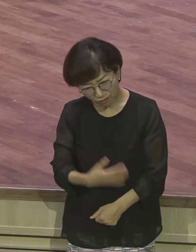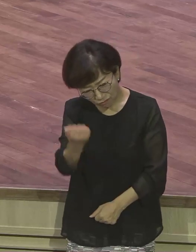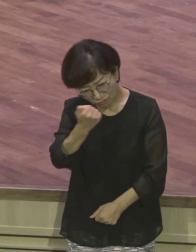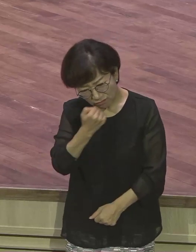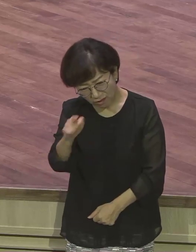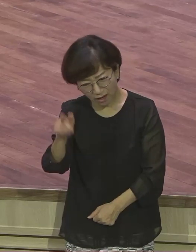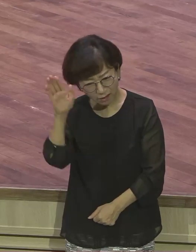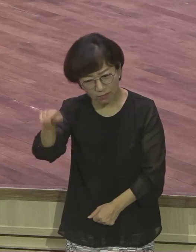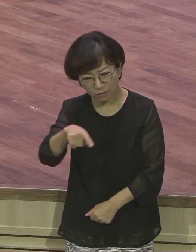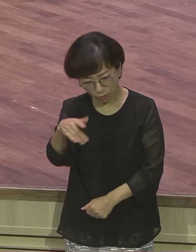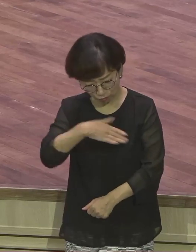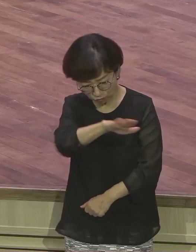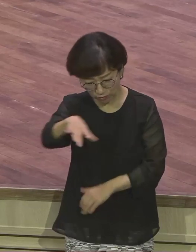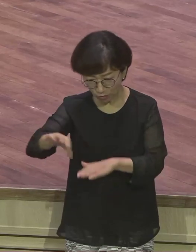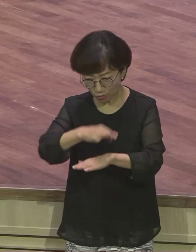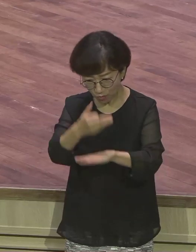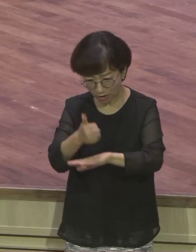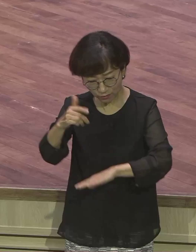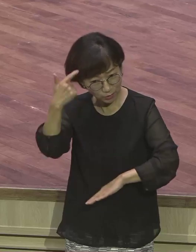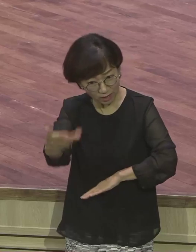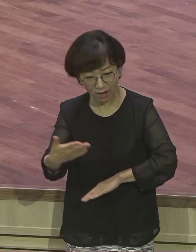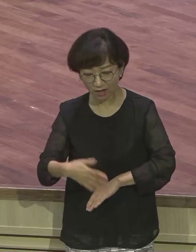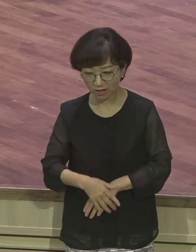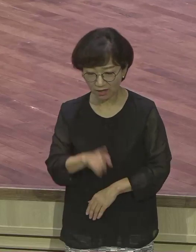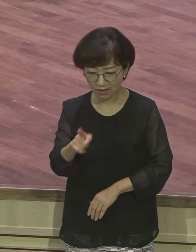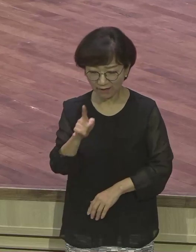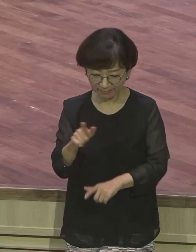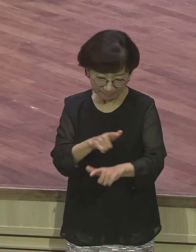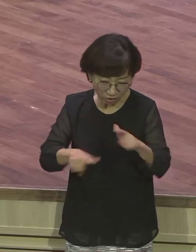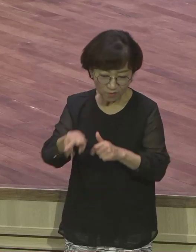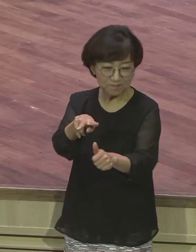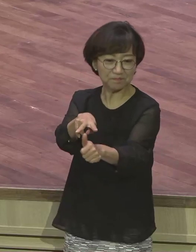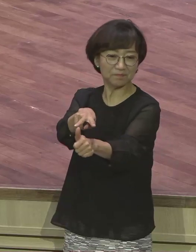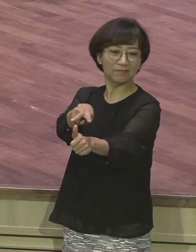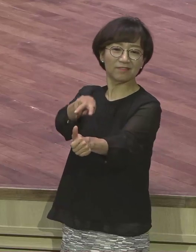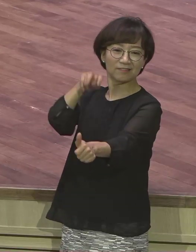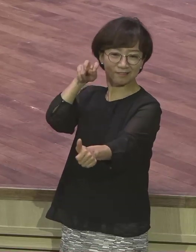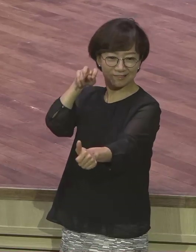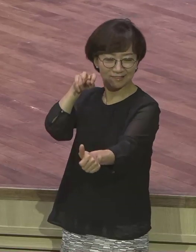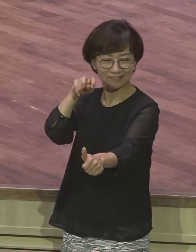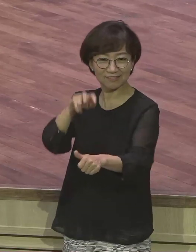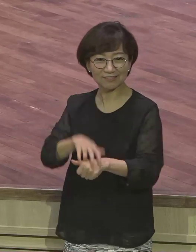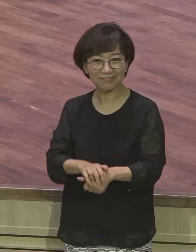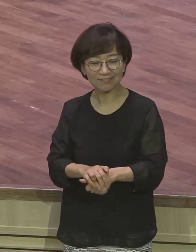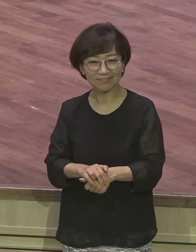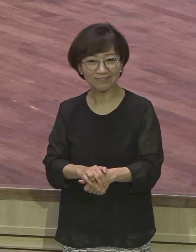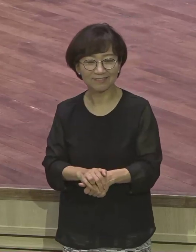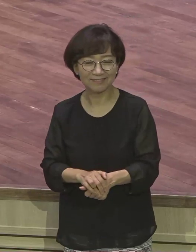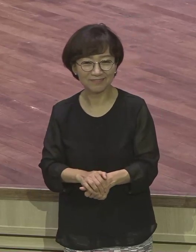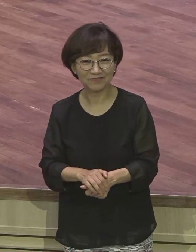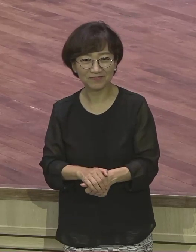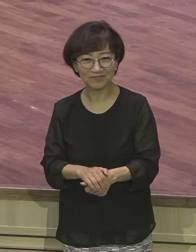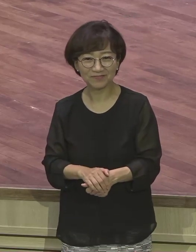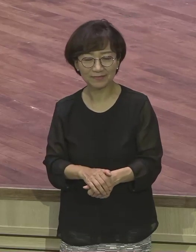그의 말로 말미암아 그를 더욱 미워하였더니 형들 입장에서 볼 때